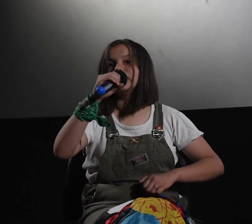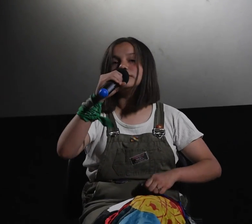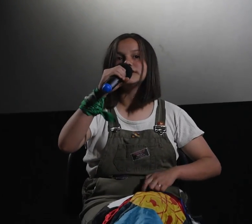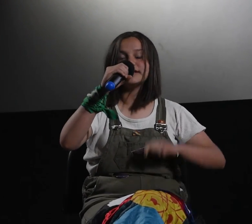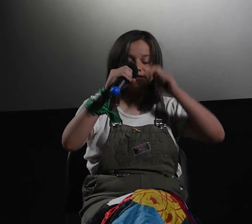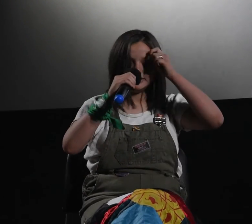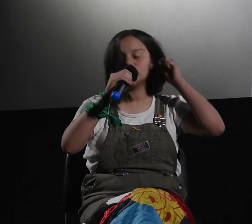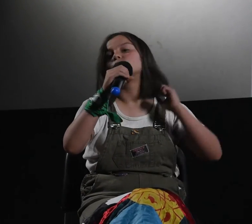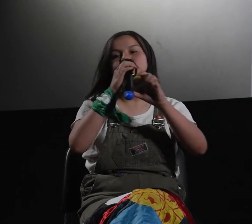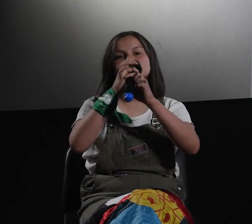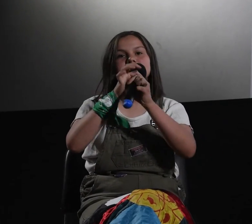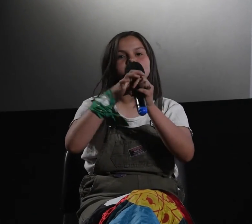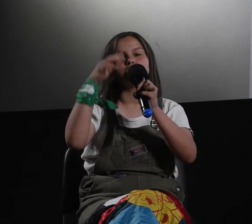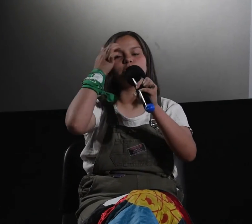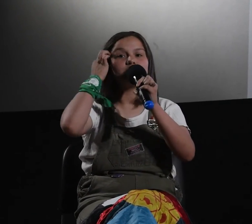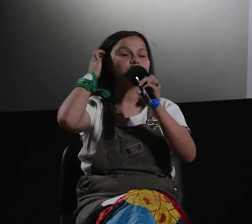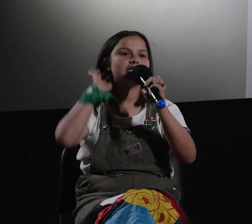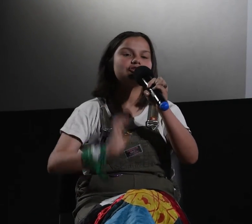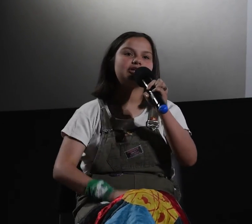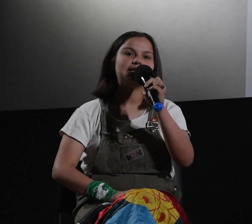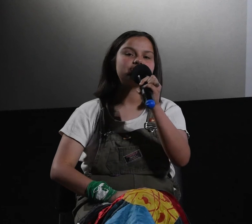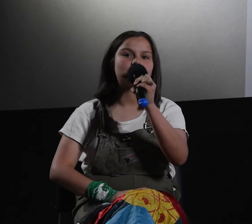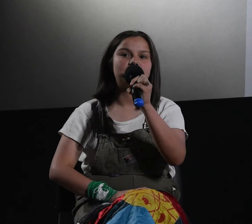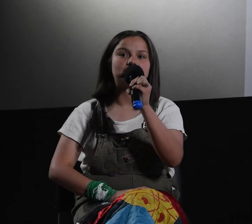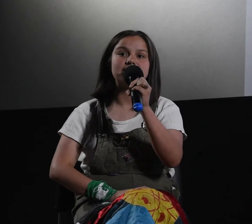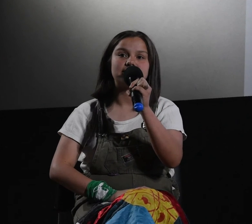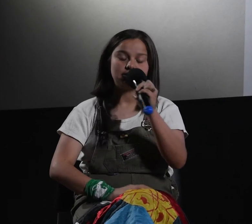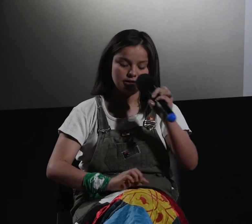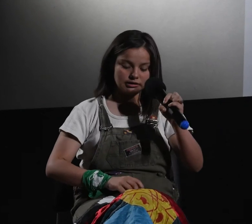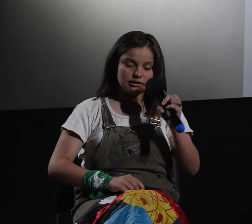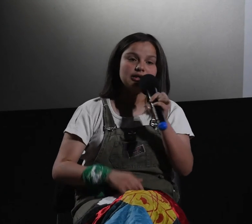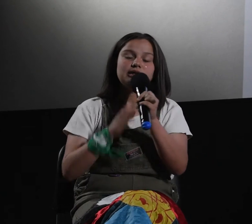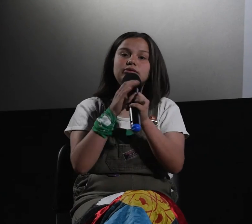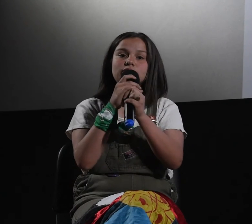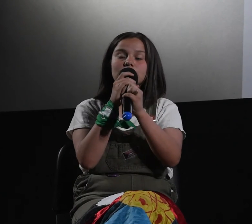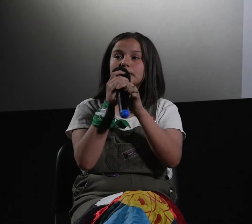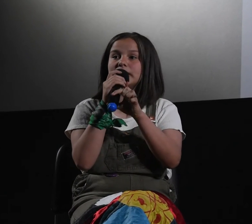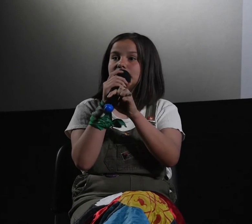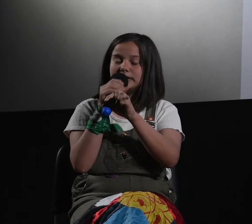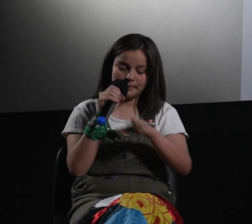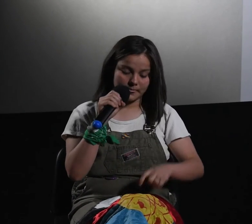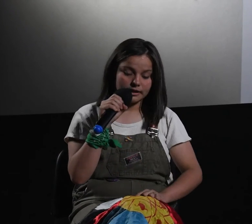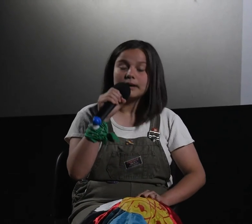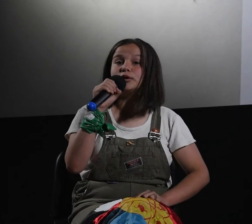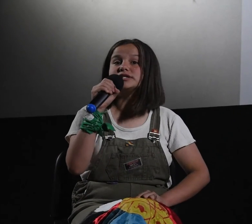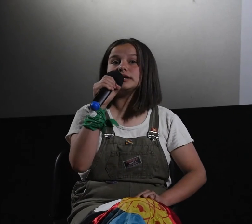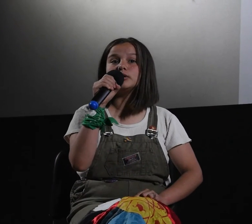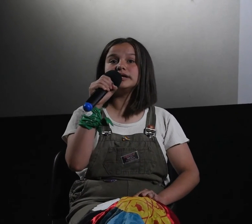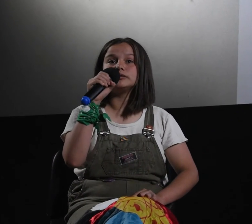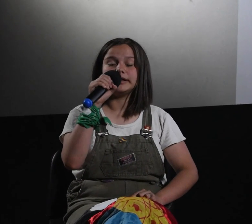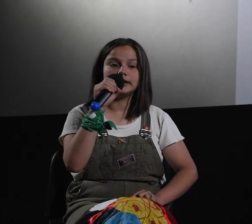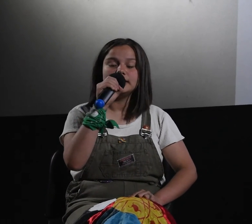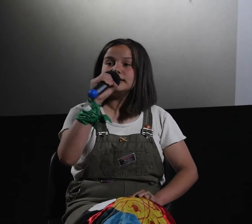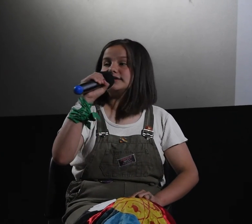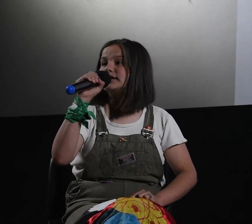y como adolescente y como transgénero y como mapuche, con todas estas cosas que me atraviesan, quiero aprovechar